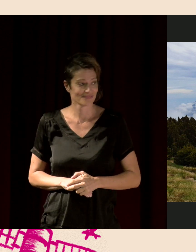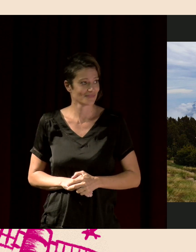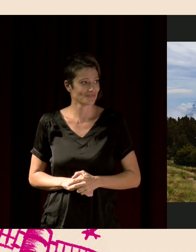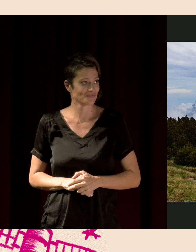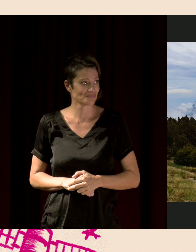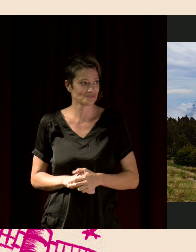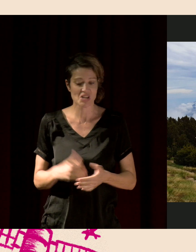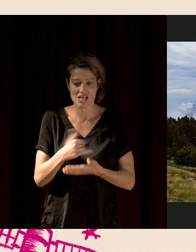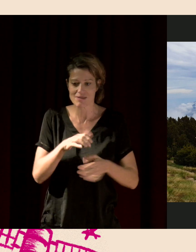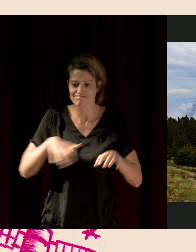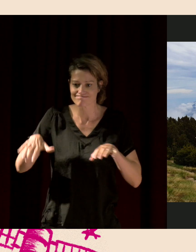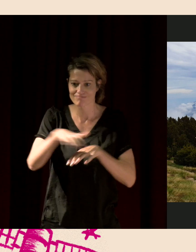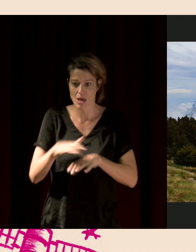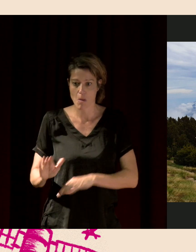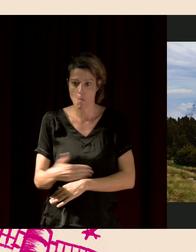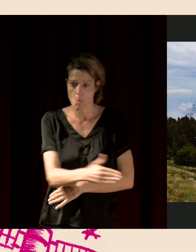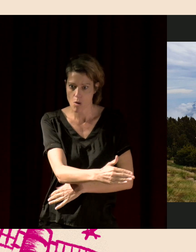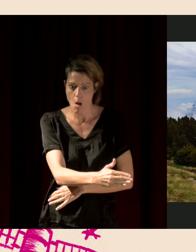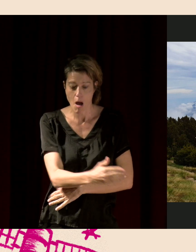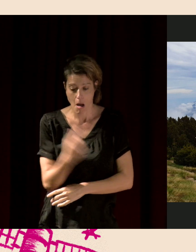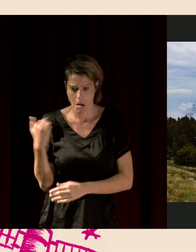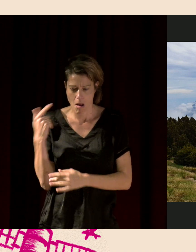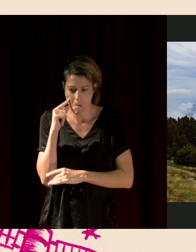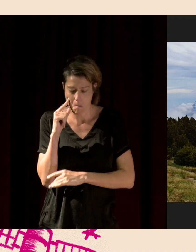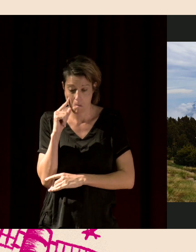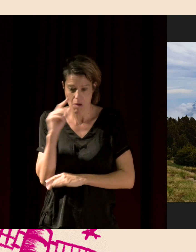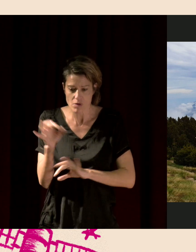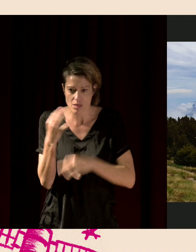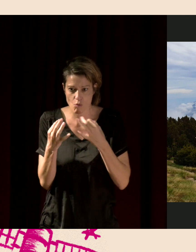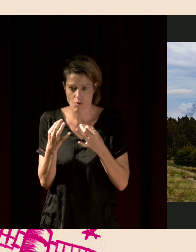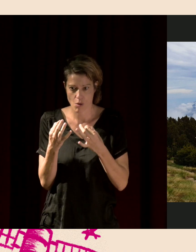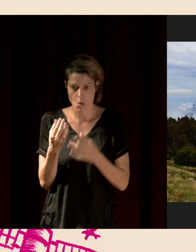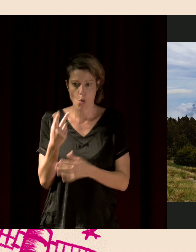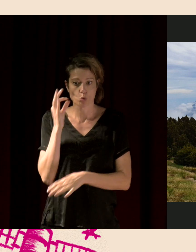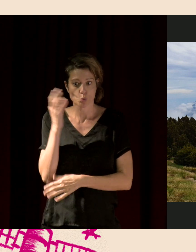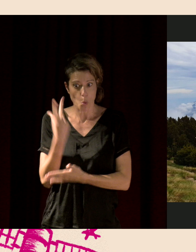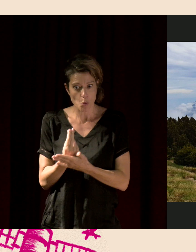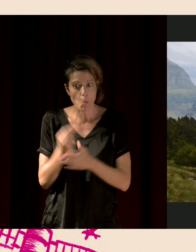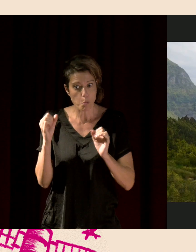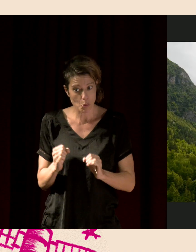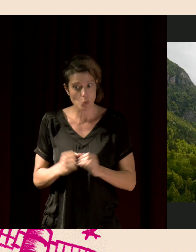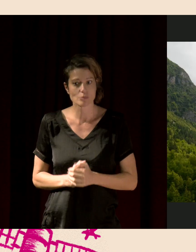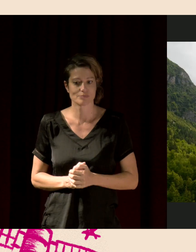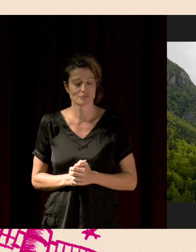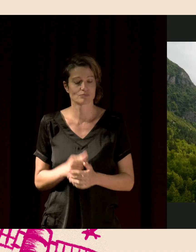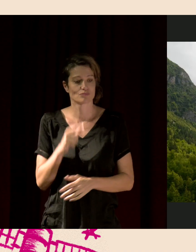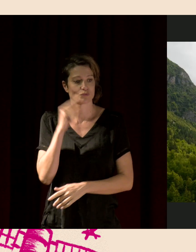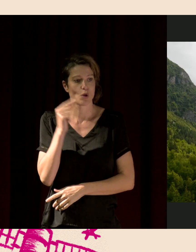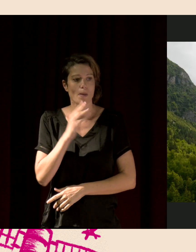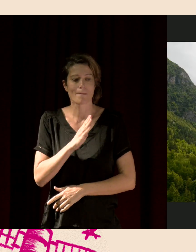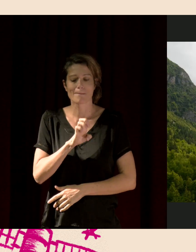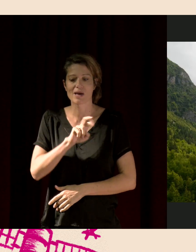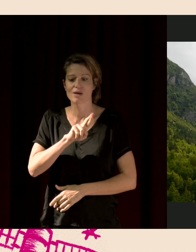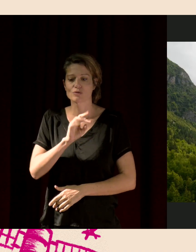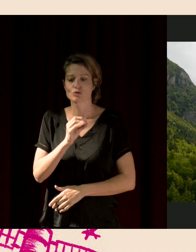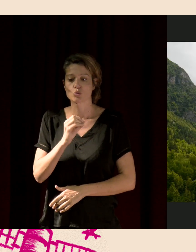ce sont des poissons. Les poissons s'aperçoivent de plus en plus qu'ils produisent des sons. Ce sont des sons enregistrés par Frédéric Bertucci. Et donc, fait, l'ensemble